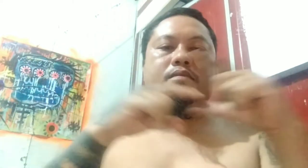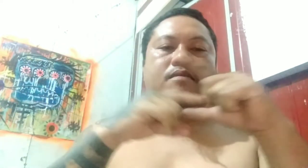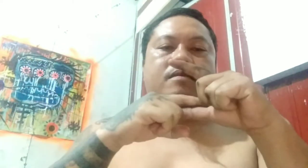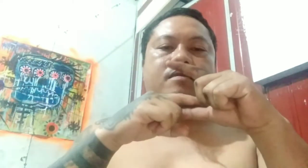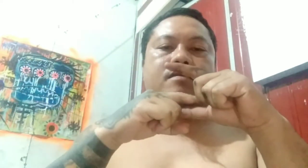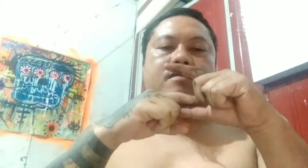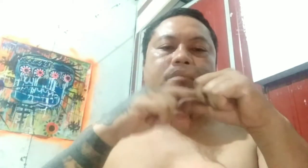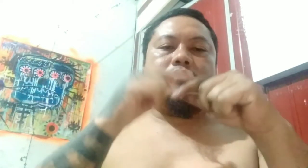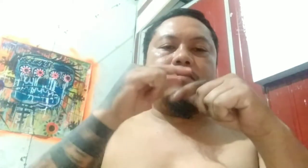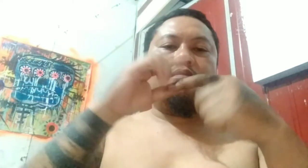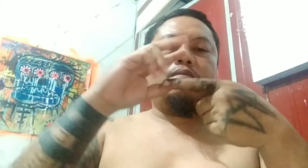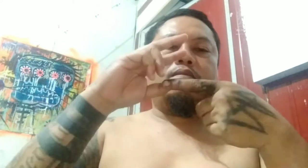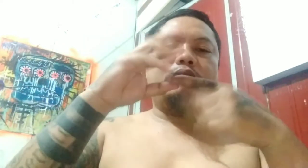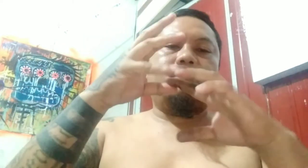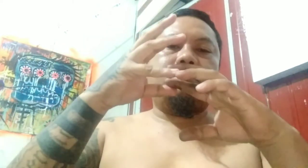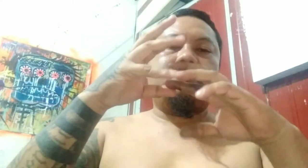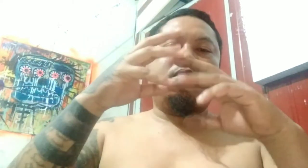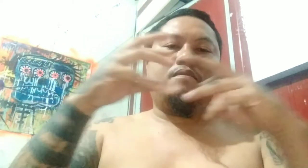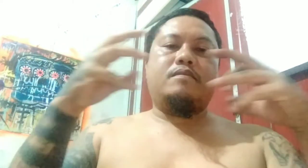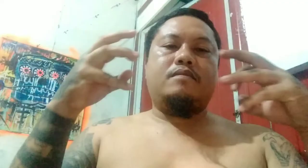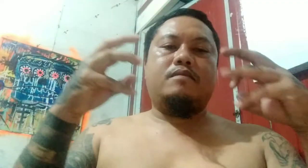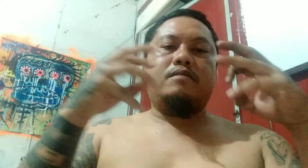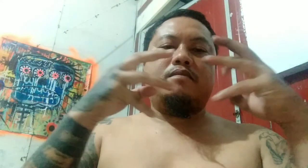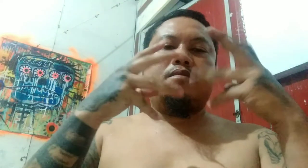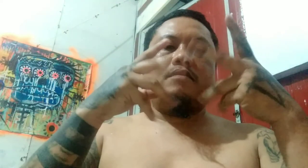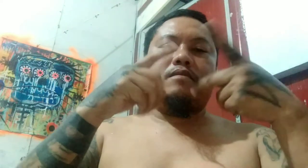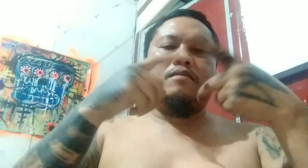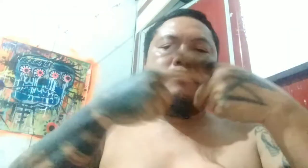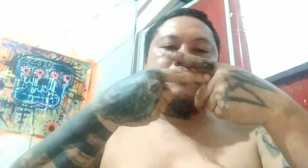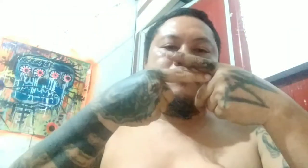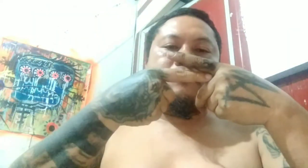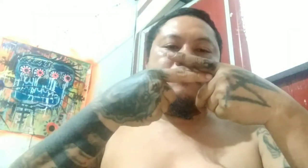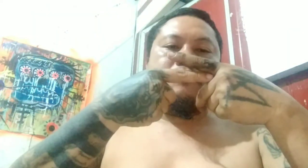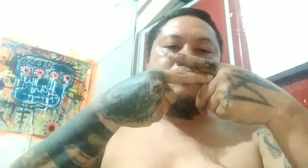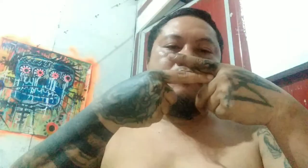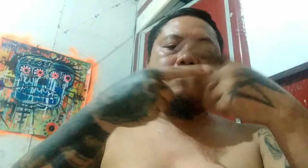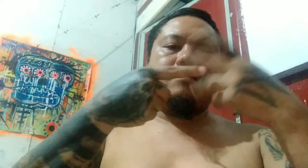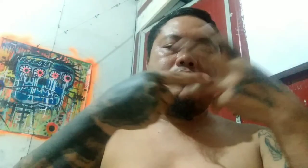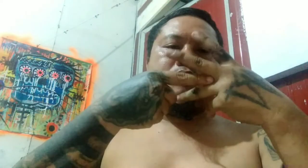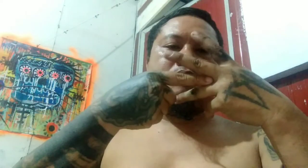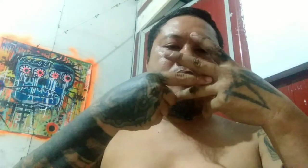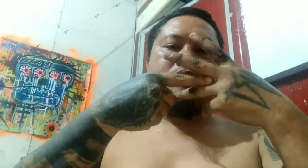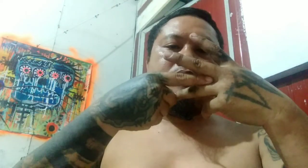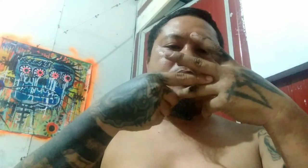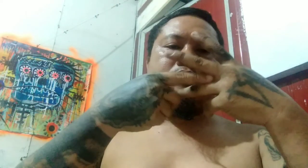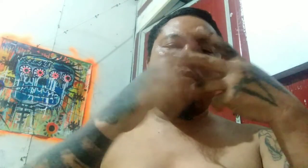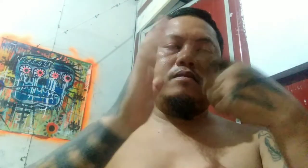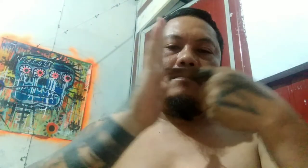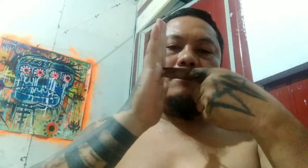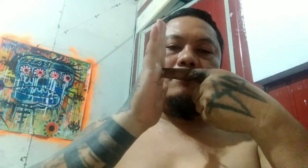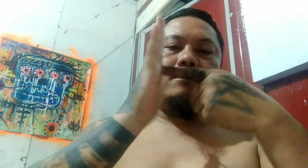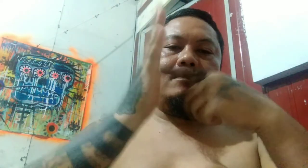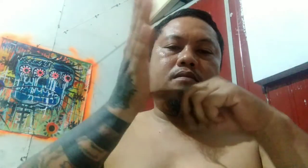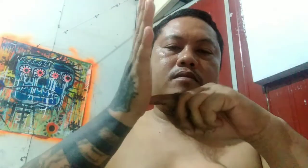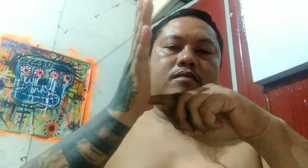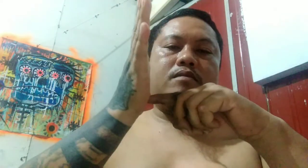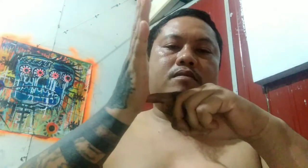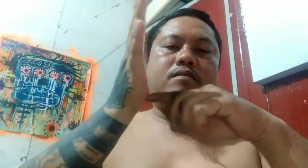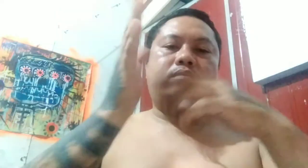Uloan ko po. Uloan na si Yanom. Saan ba rin lalik? May special mention. Dating senador.